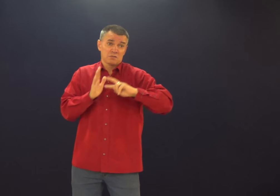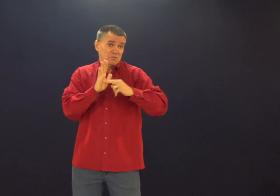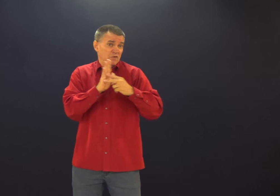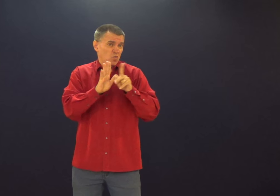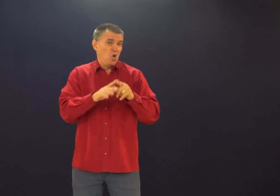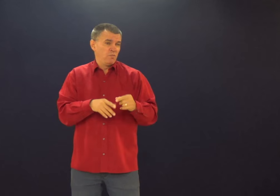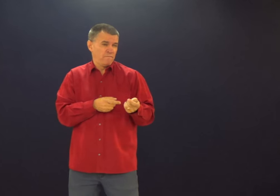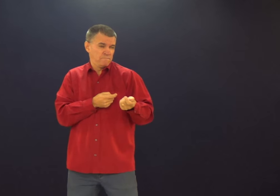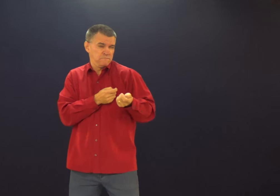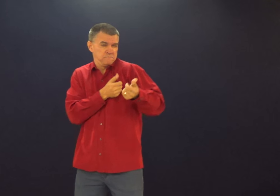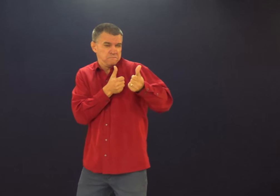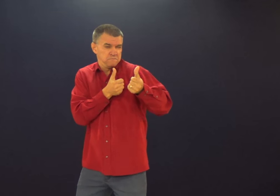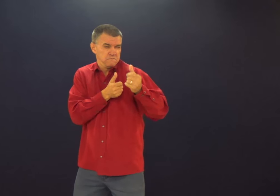Por que o sinal de diabo?